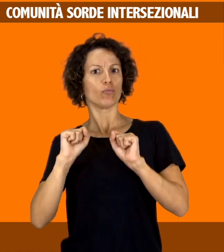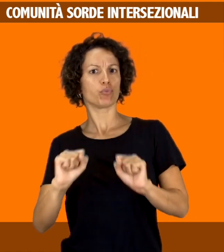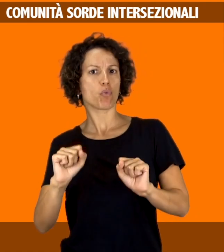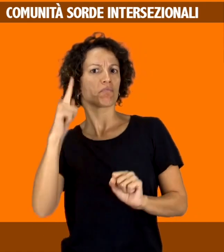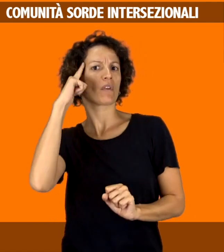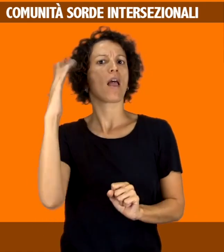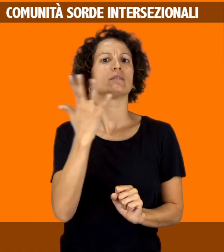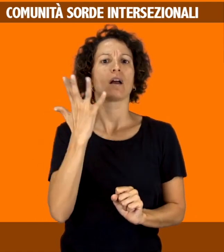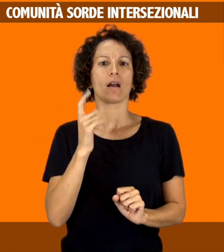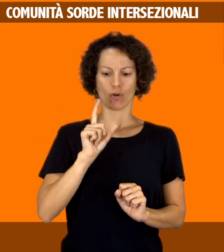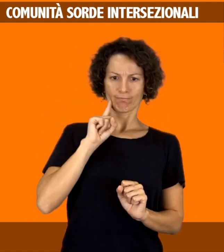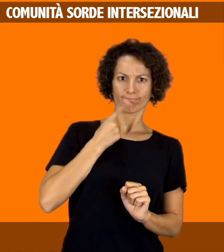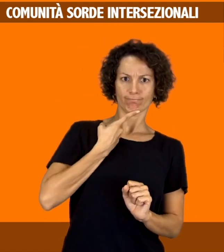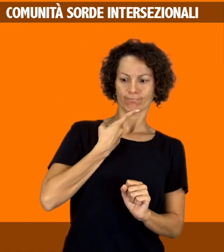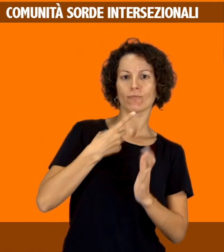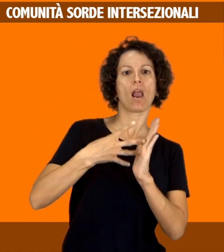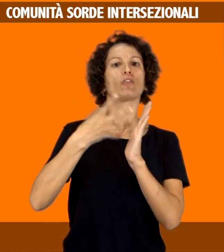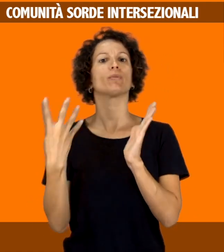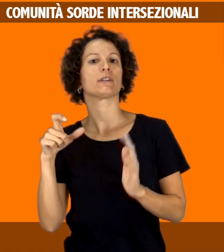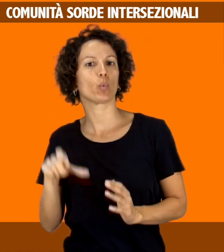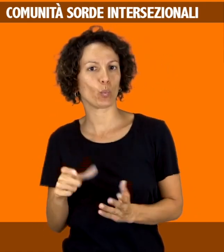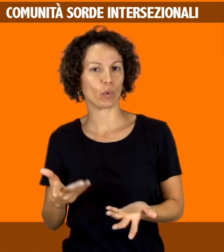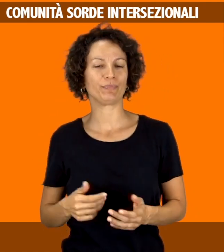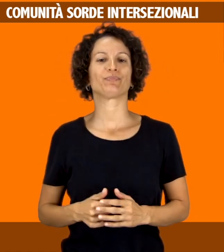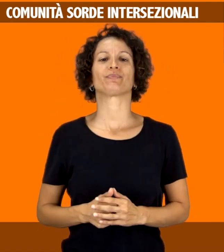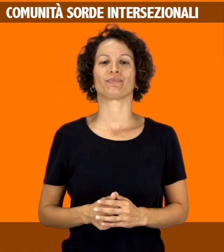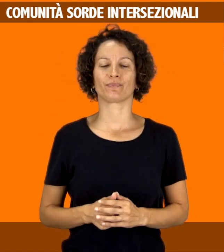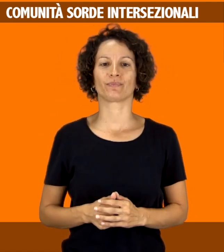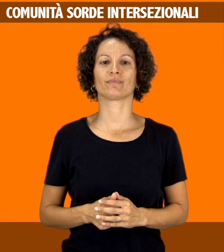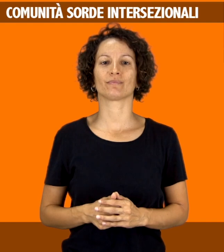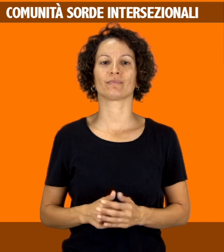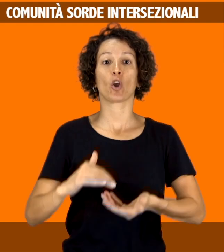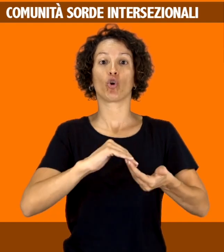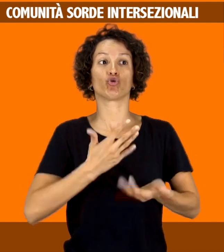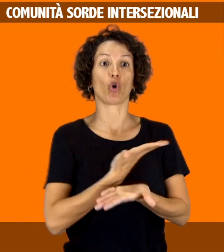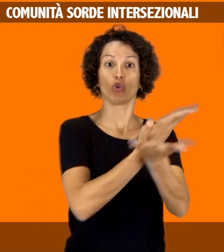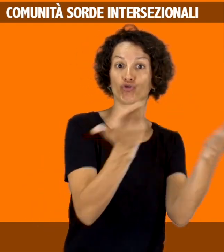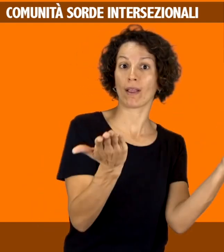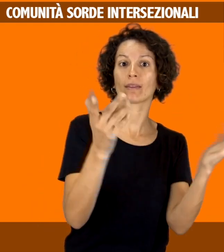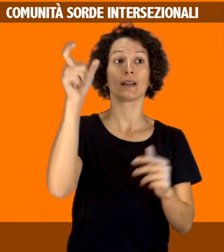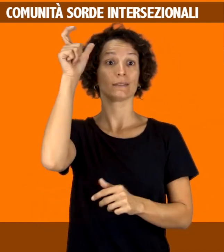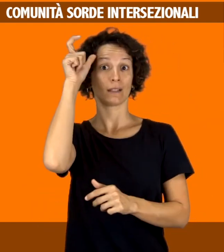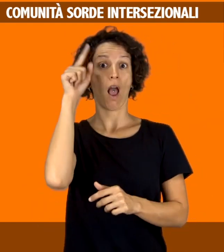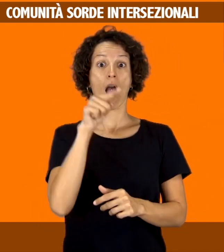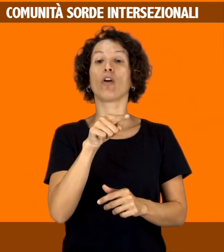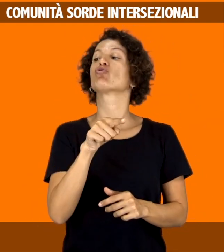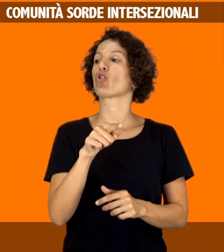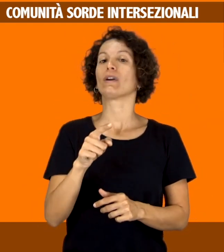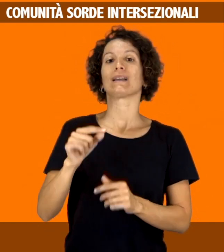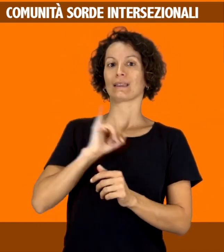Nella persona sorda, inoltre, possono intersecarsi anche altre identità sociali. Pensiamo ad esempio alle persone sorde